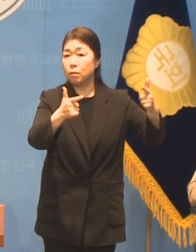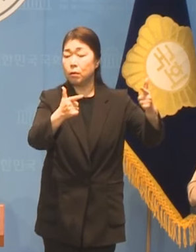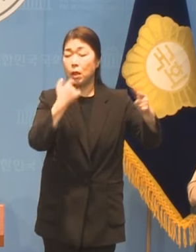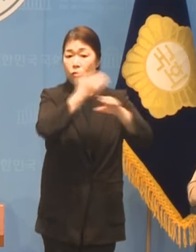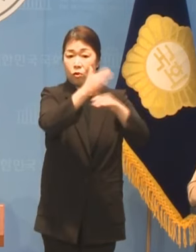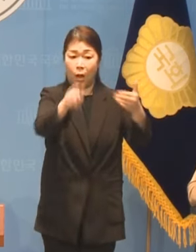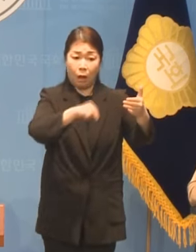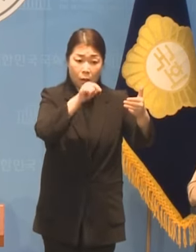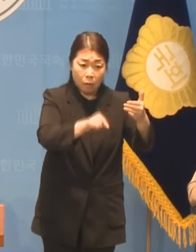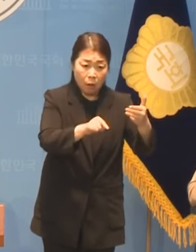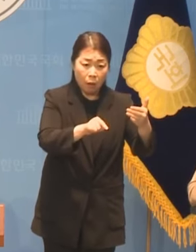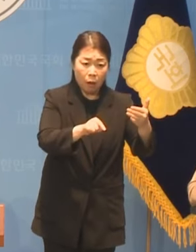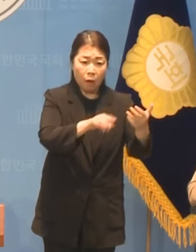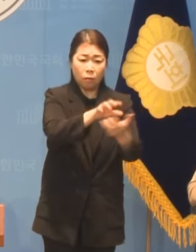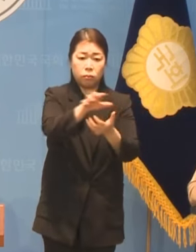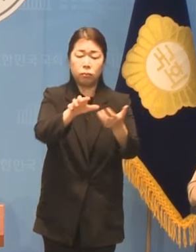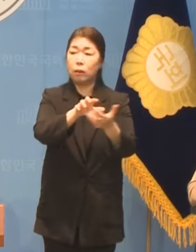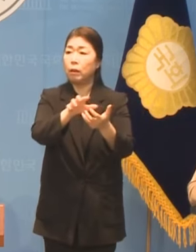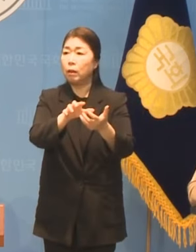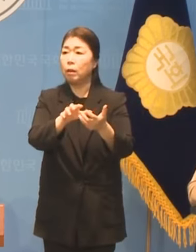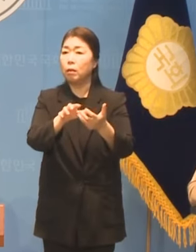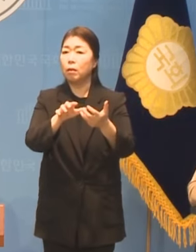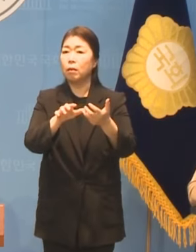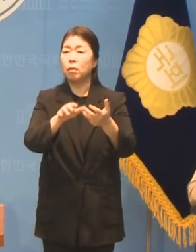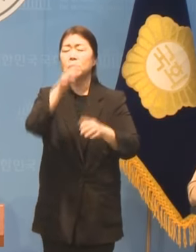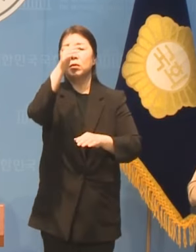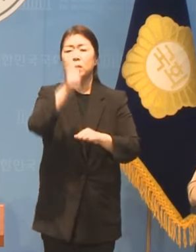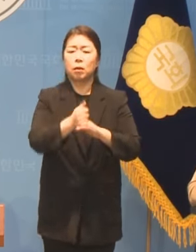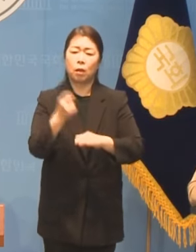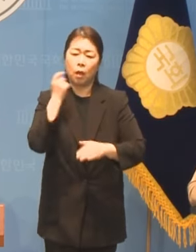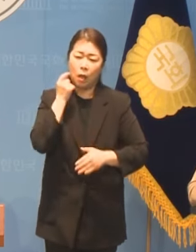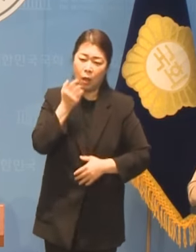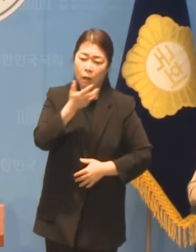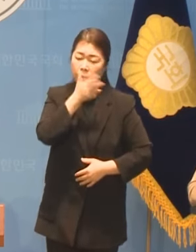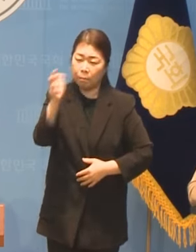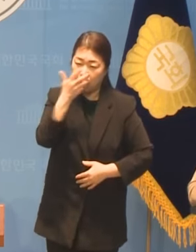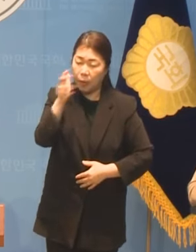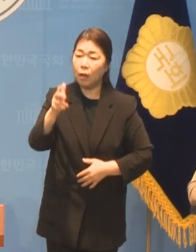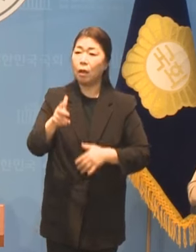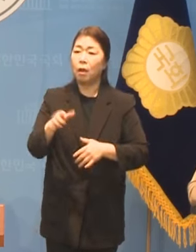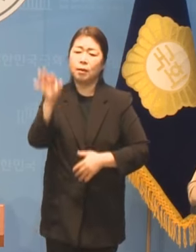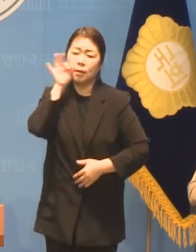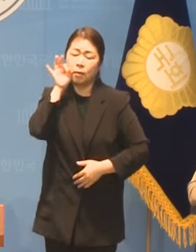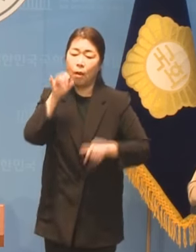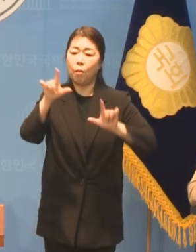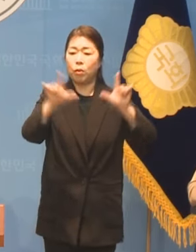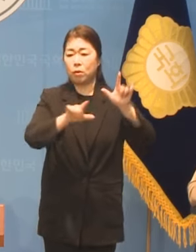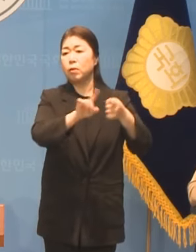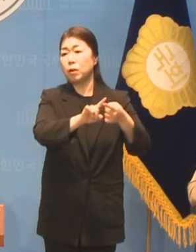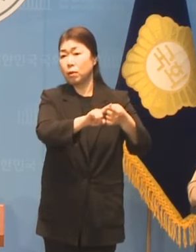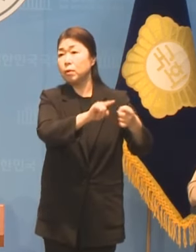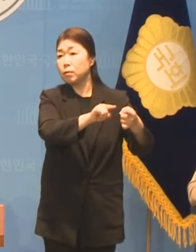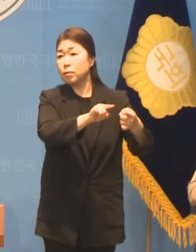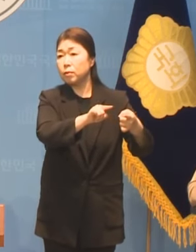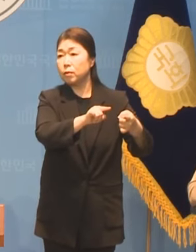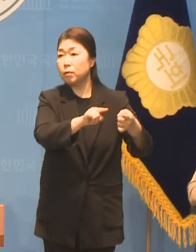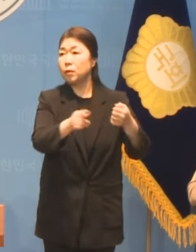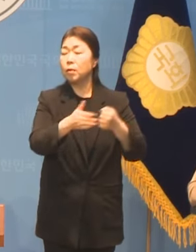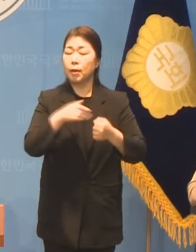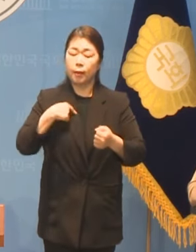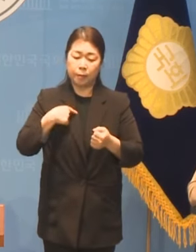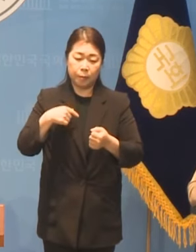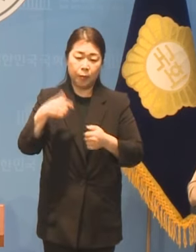실종되고 사당화되어 결국 위선과 껍데기만 남은 부끄러운 정당이 되었습니다 저는